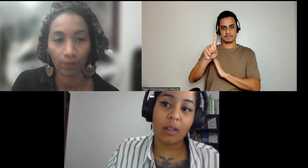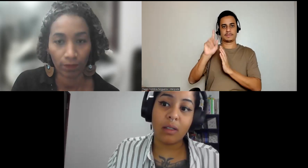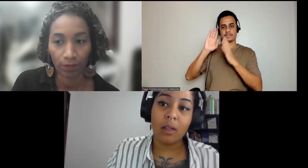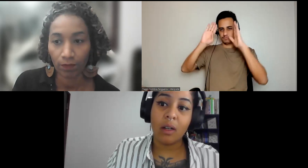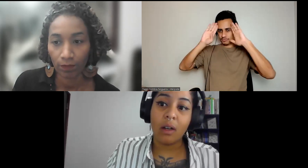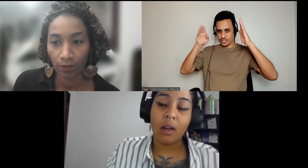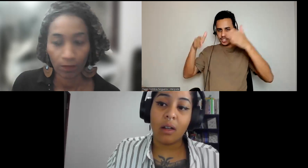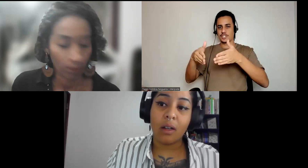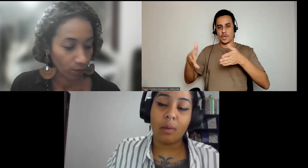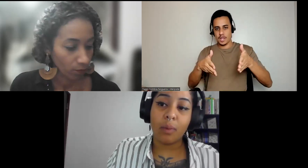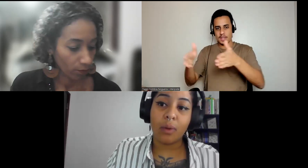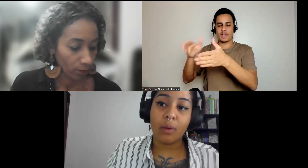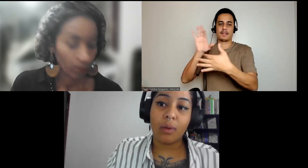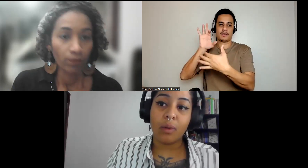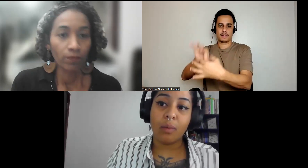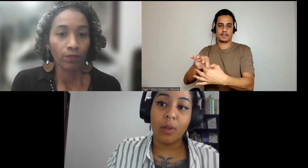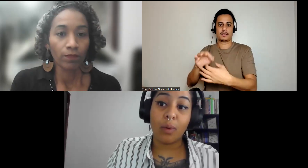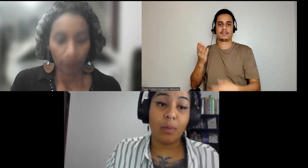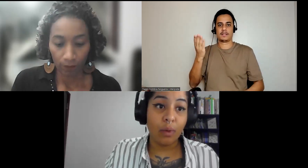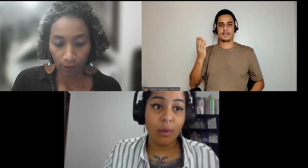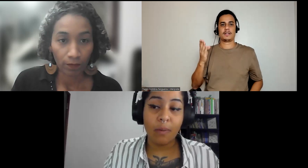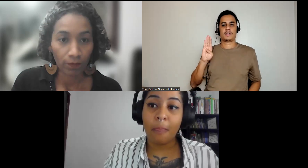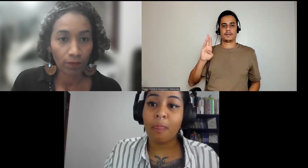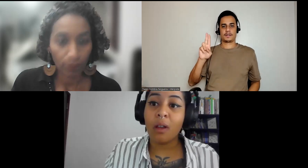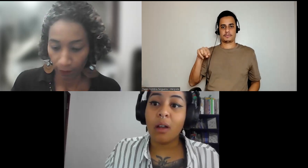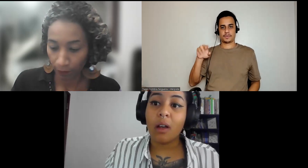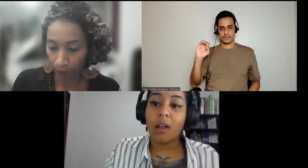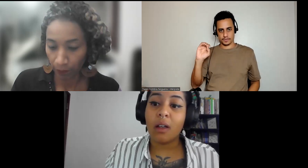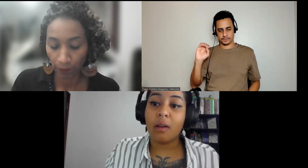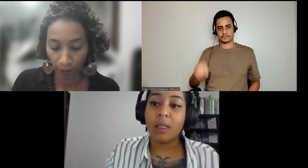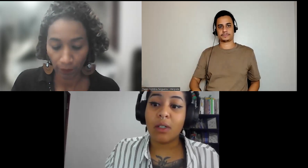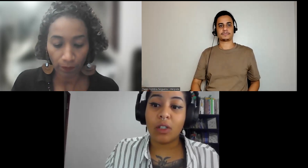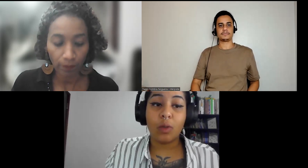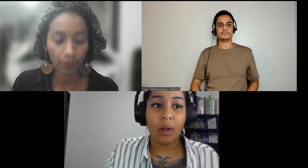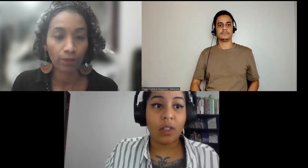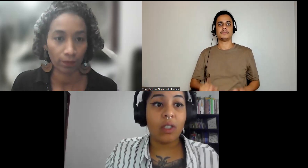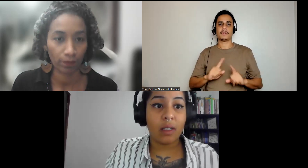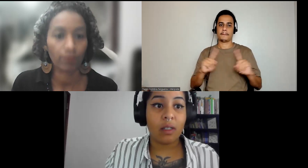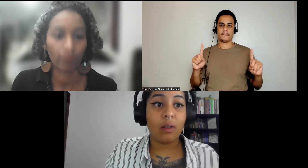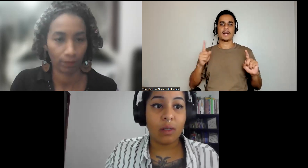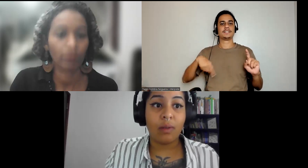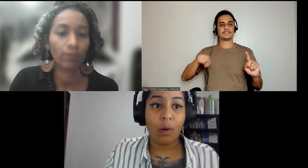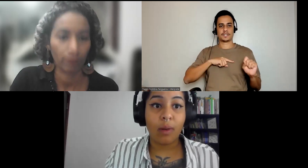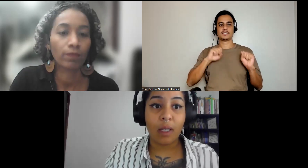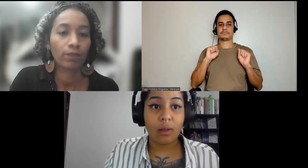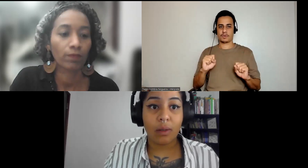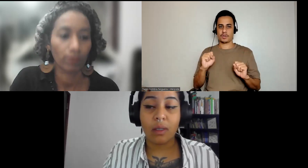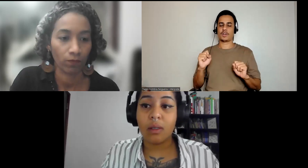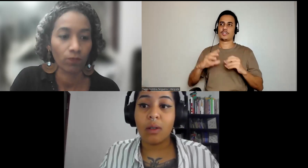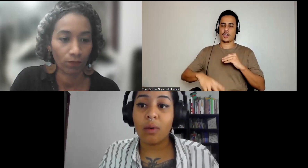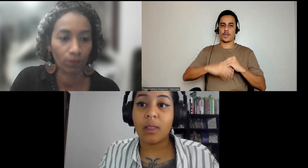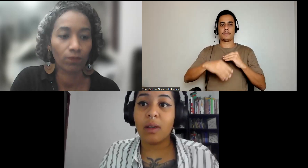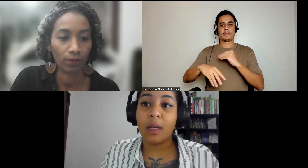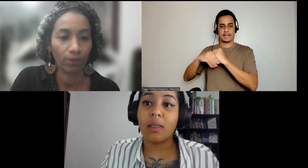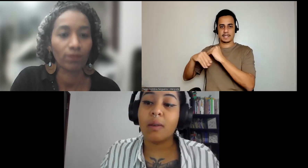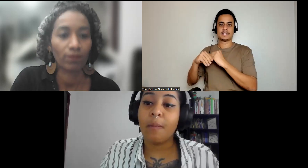direcionadas muito o Bruno, mas eu acho que a gente pode trazer, inclusive, complementações